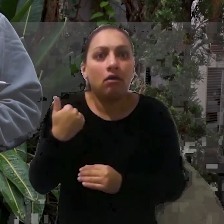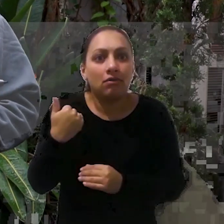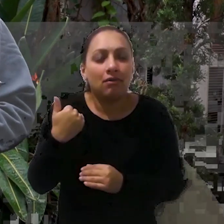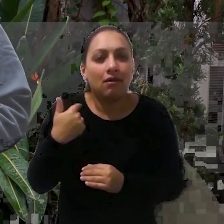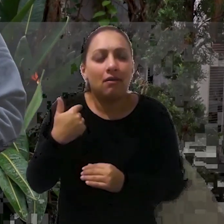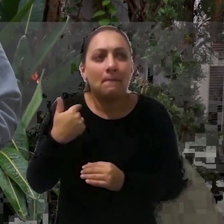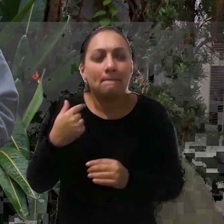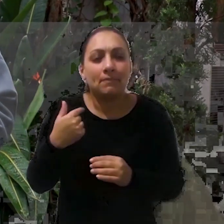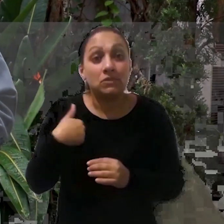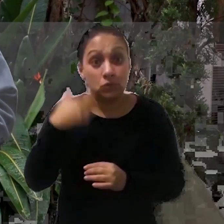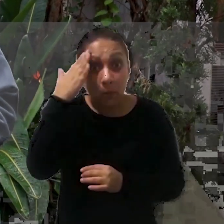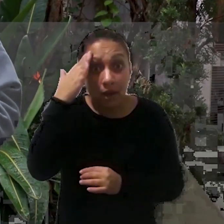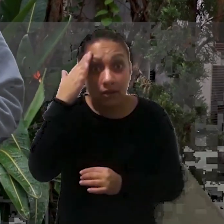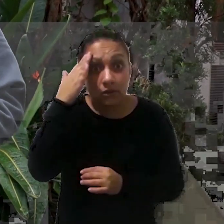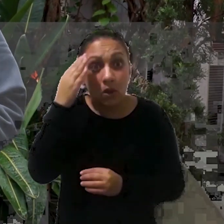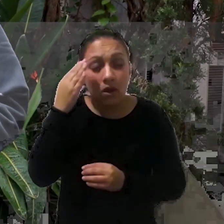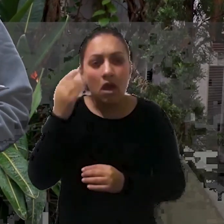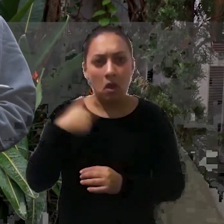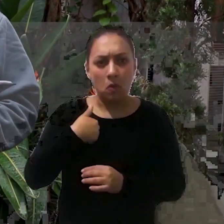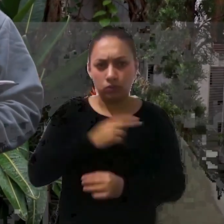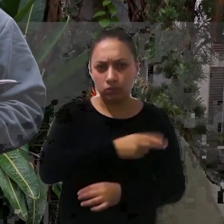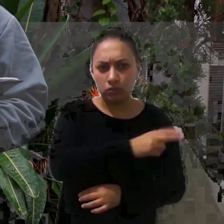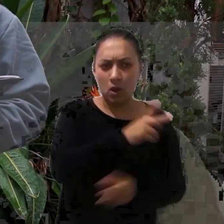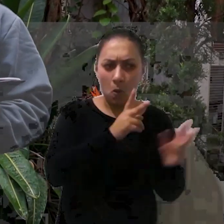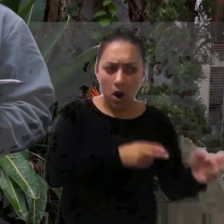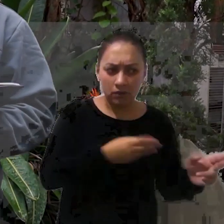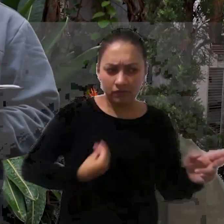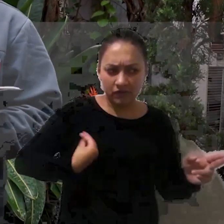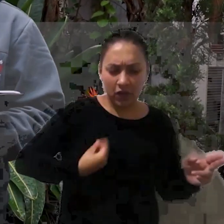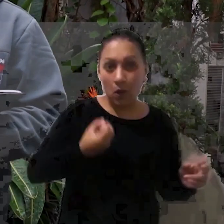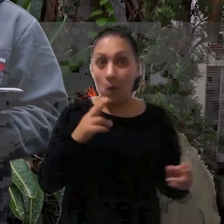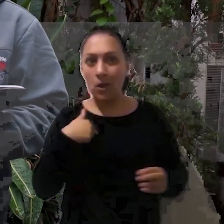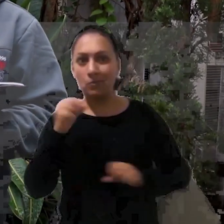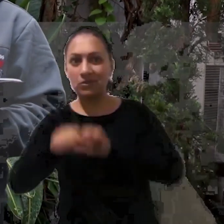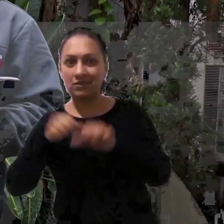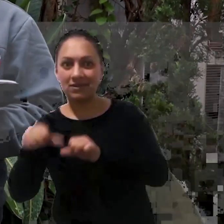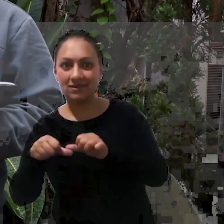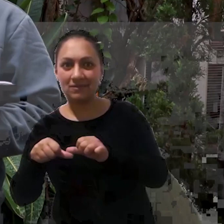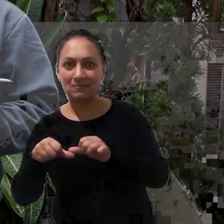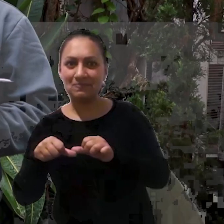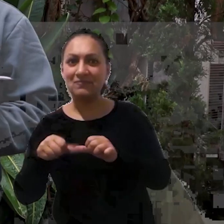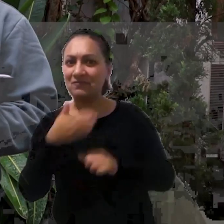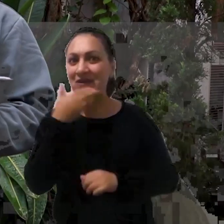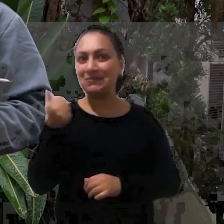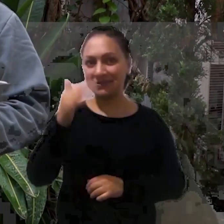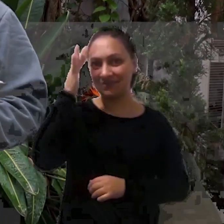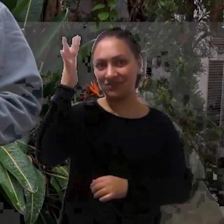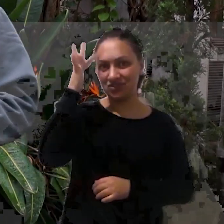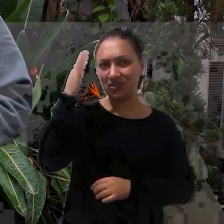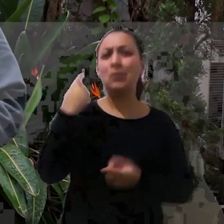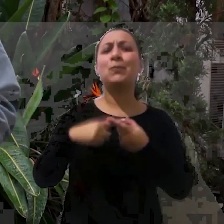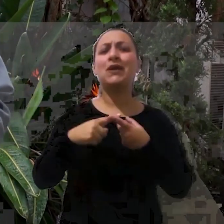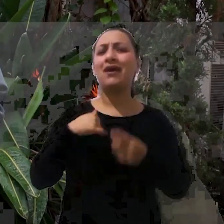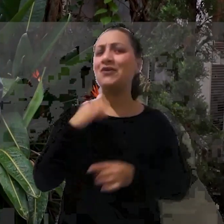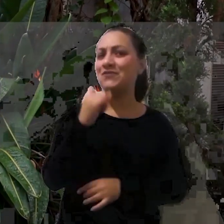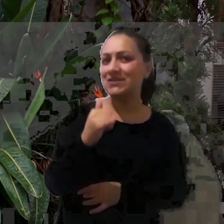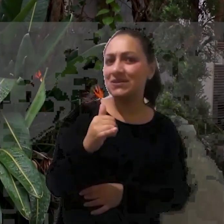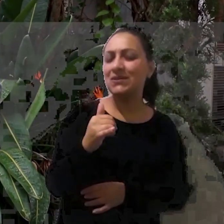vivendo do mesmo jeito ou eu mudaria? Isso vale a pena a gente refletir Por que eu digo isso para você? Porque nós